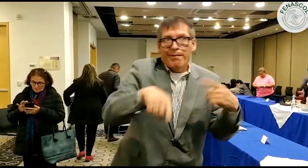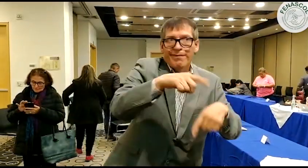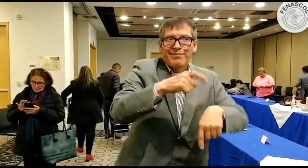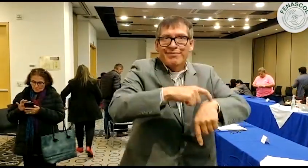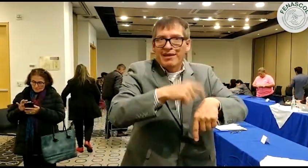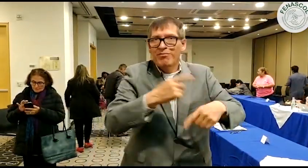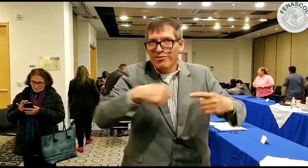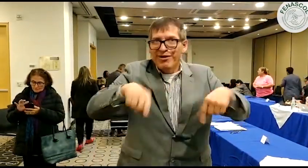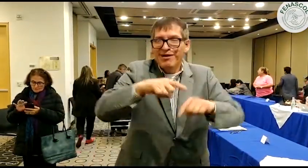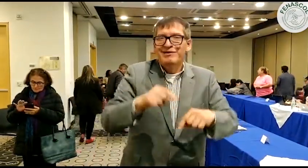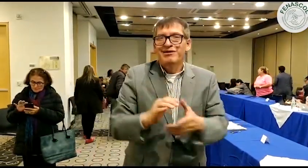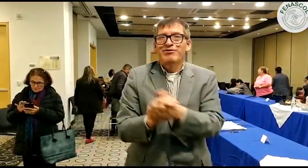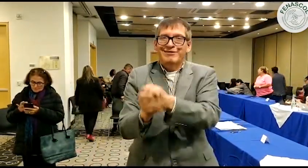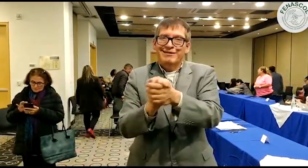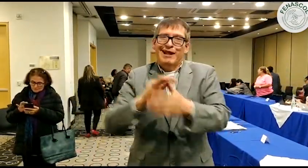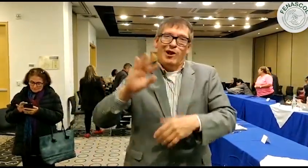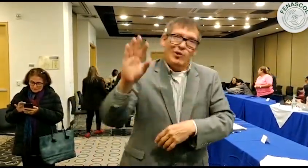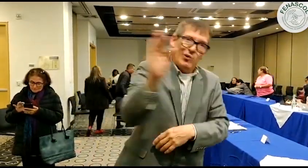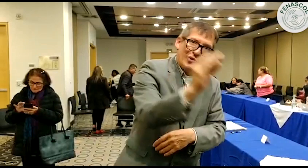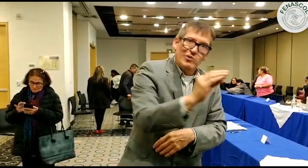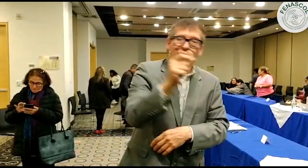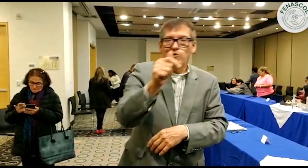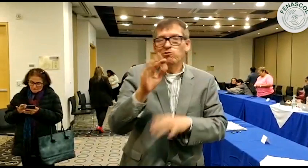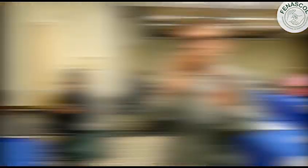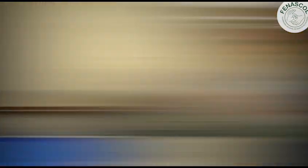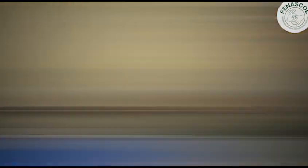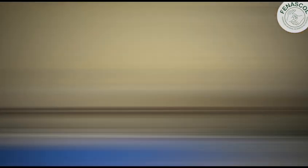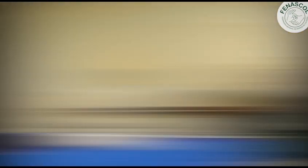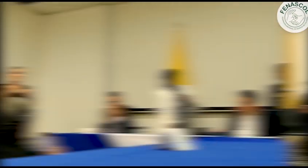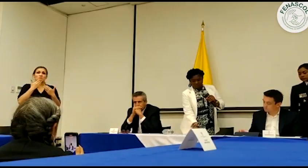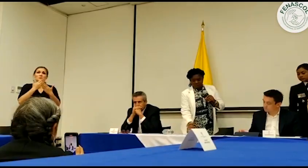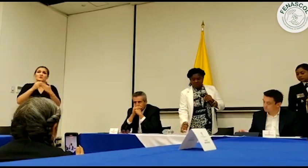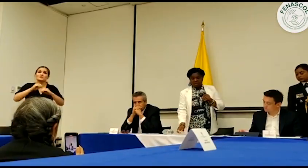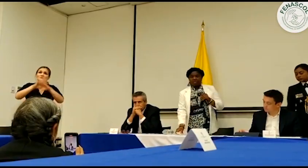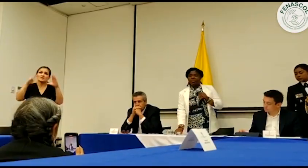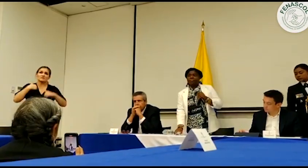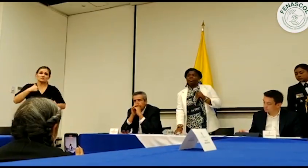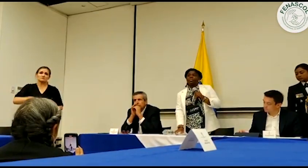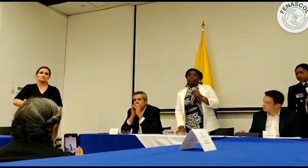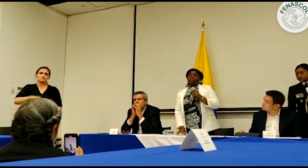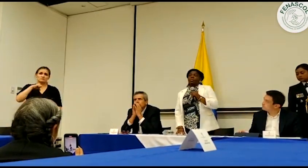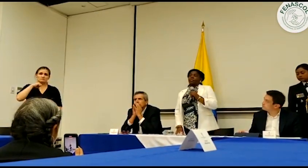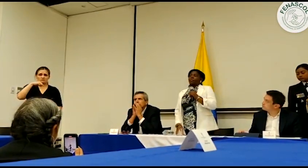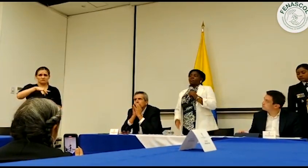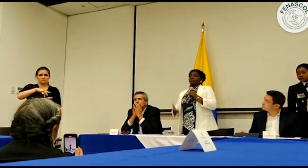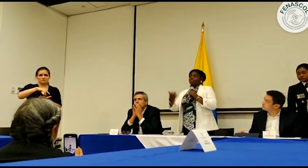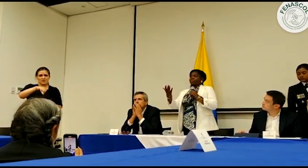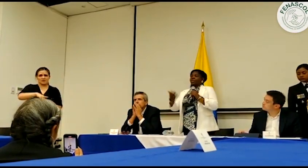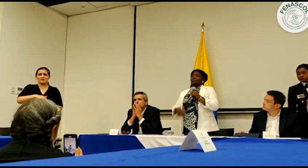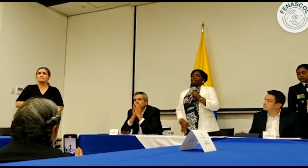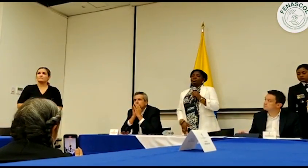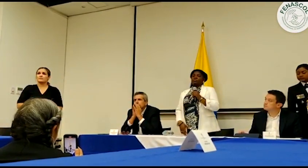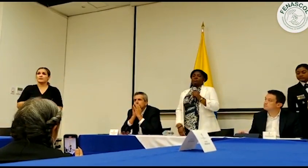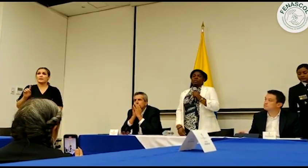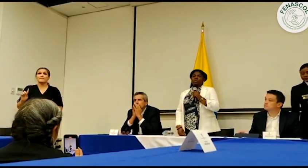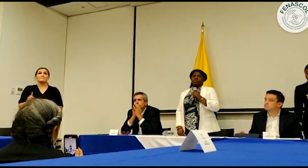ante todos los participantes. Un gran saludo para todos. El primer diálogo que tuvimos fue la